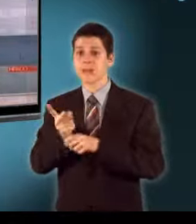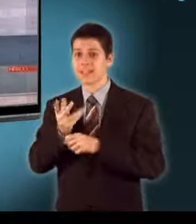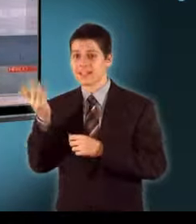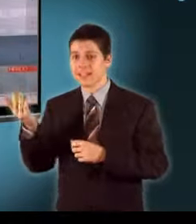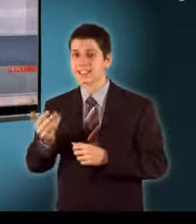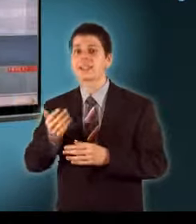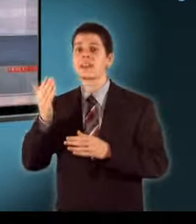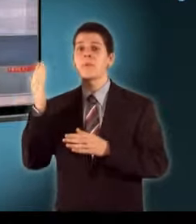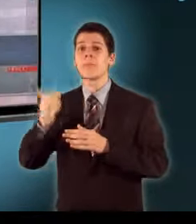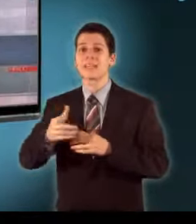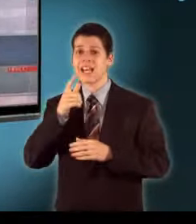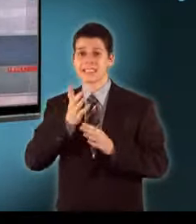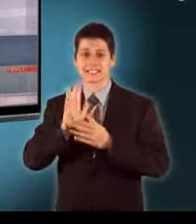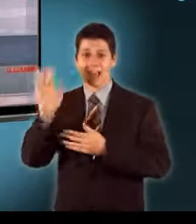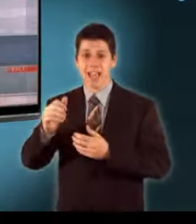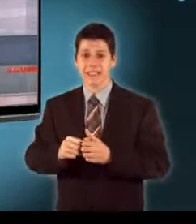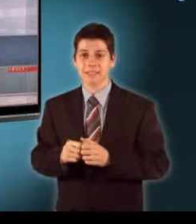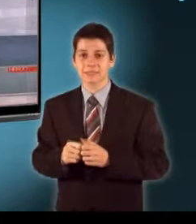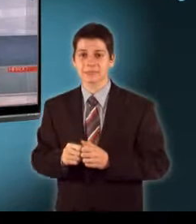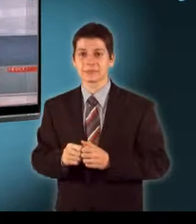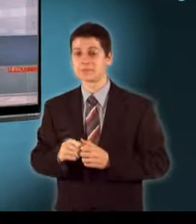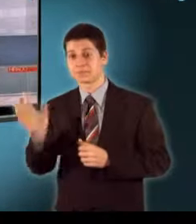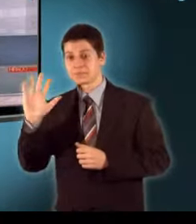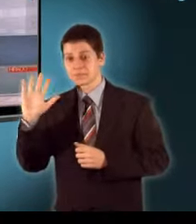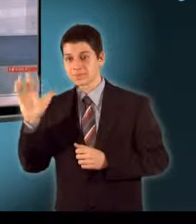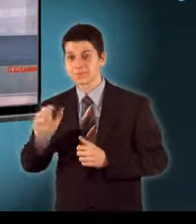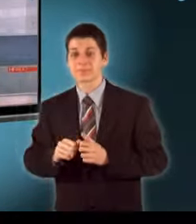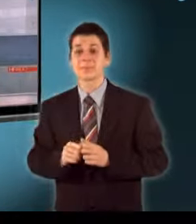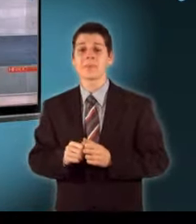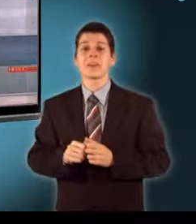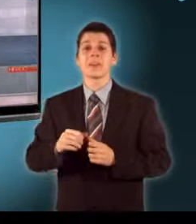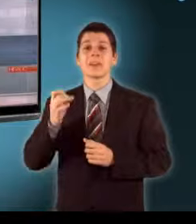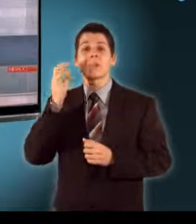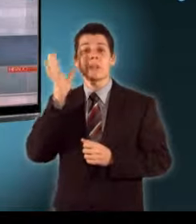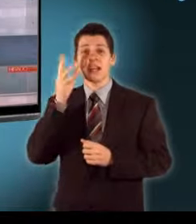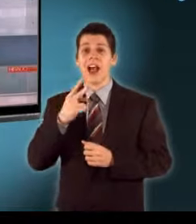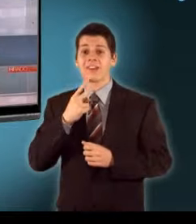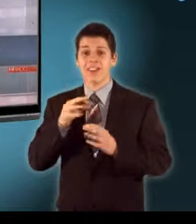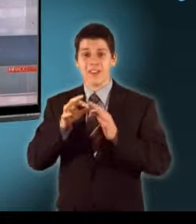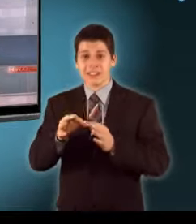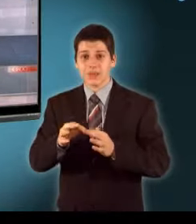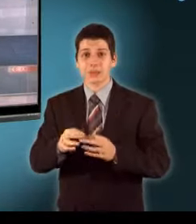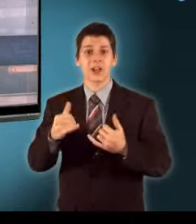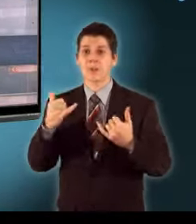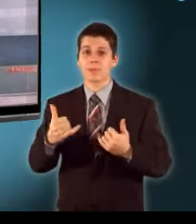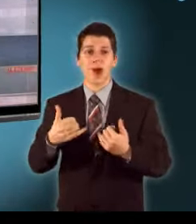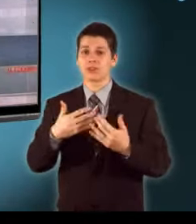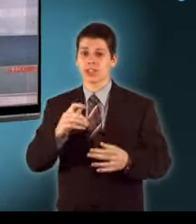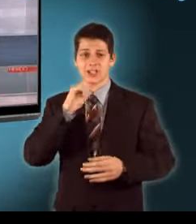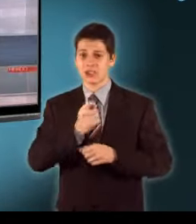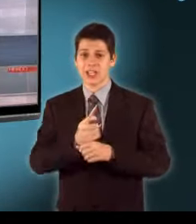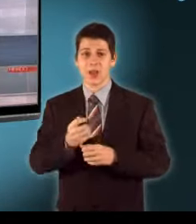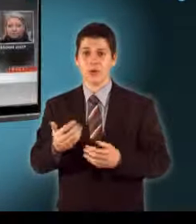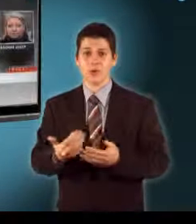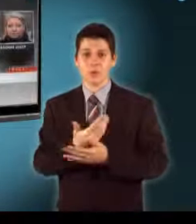Szervusz Judit, meddig tarthat a sztrájk? Szervusz, jó napot kívánok! A BKV vezetése gyakorlatilag masszám állt elő új